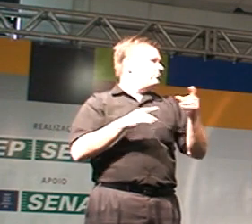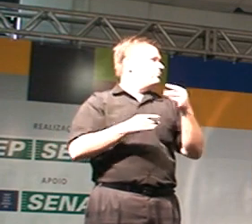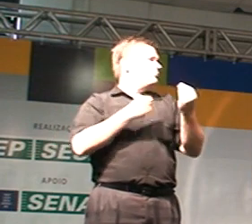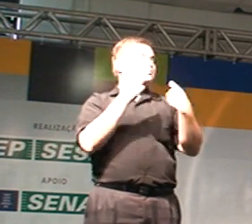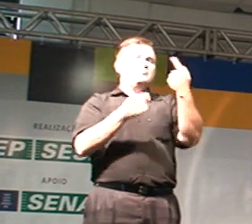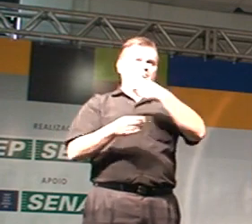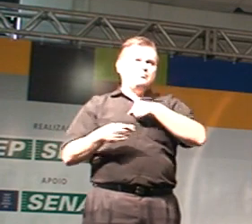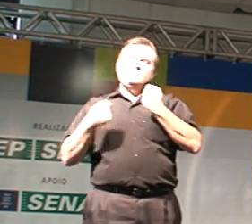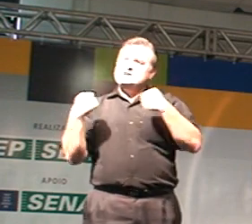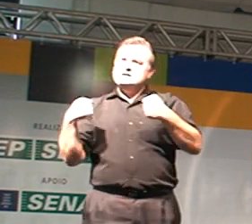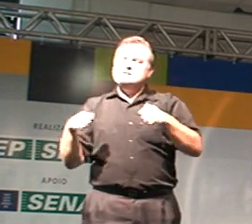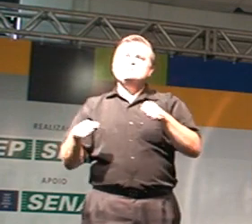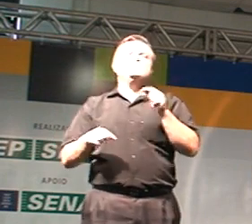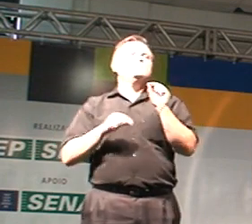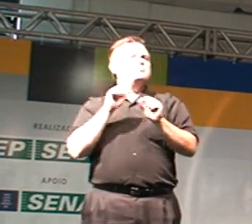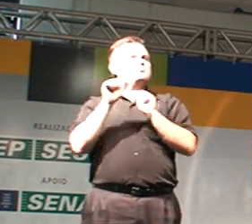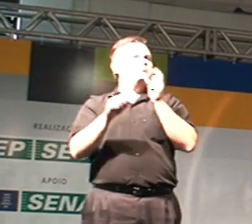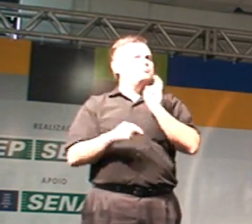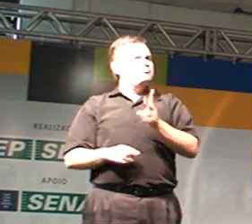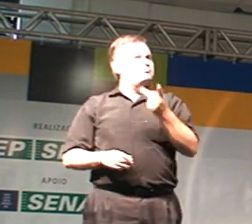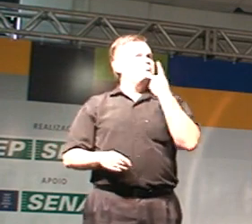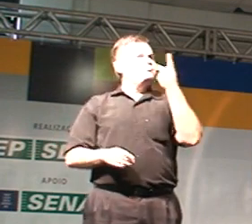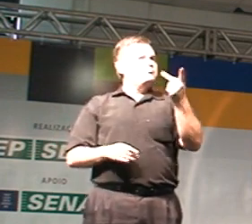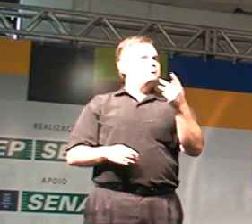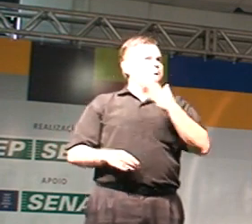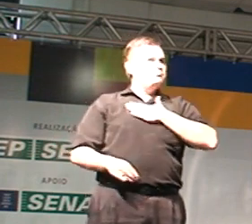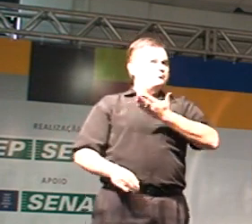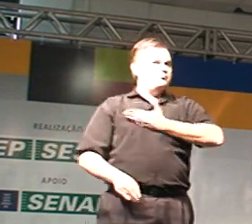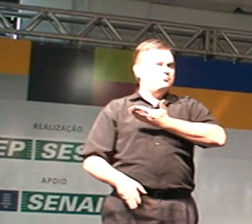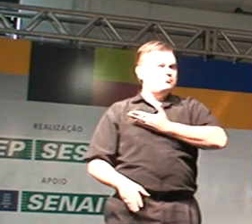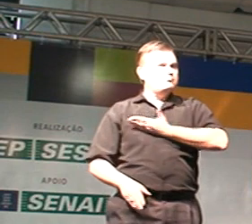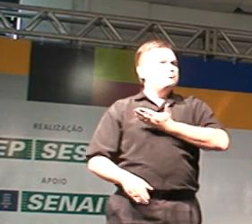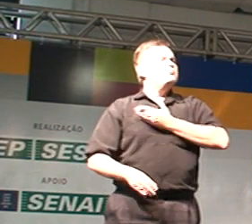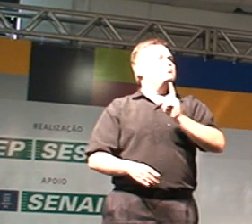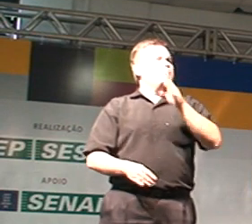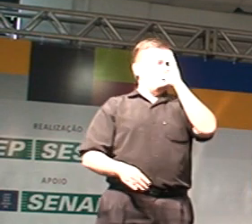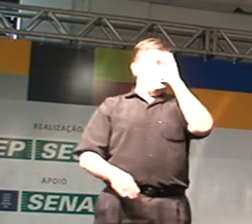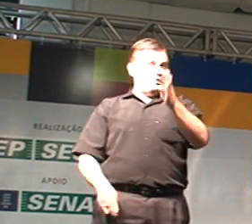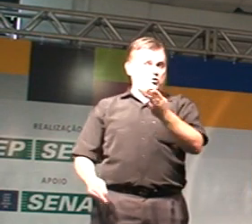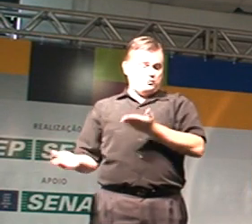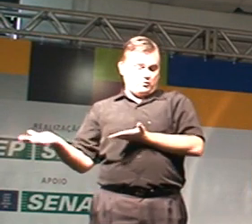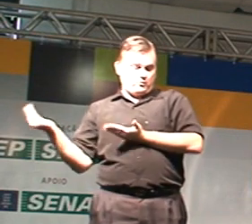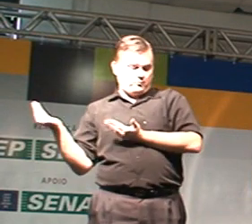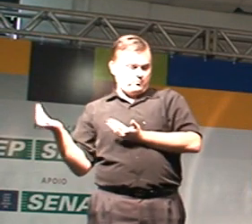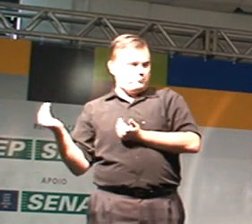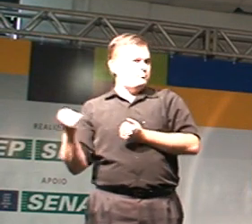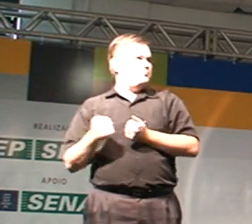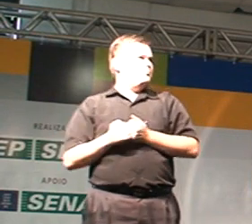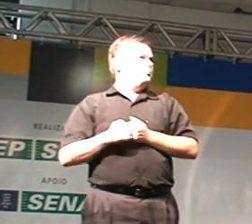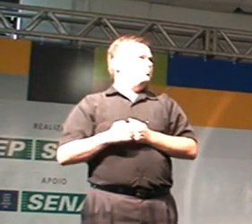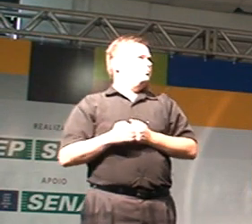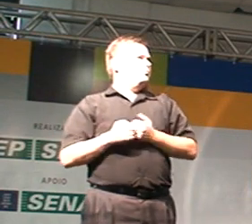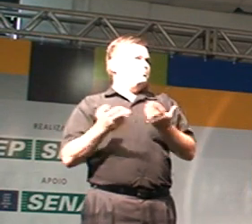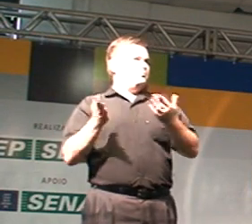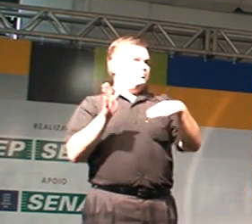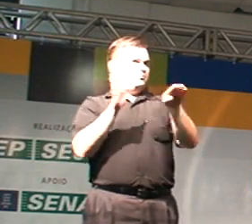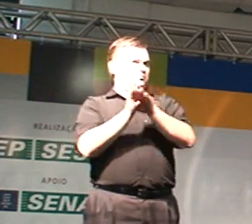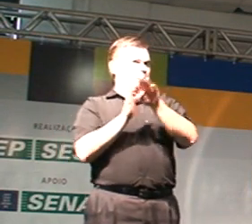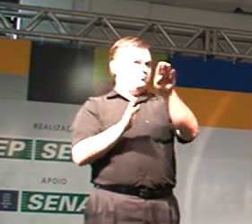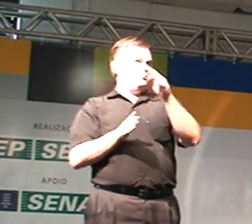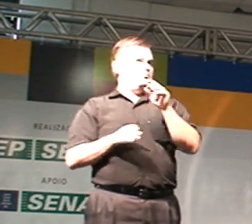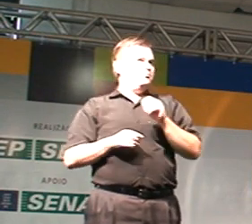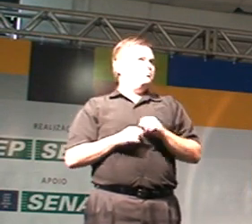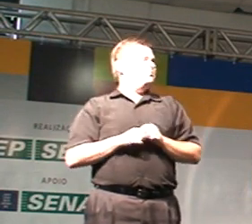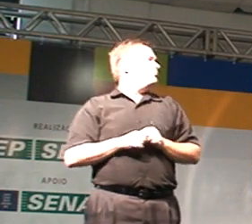a gente tem que começar a fazer, porque é que nem eu sempre digo, meus amigos, principalmente os jovens, agora, como eu estava falando com o Leonardo, chegaram ali agora,